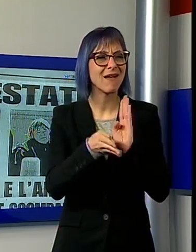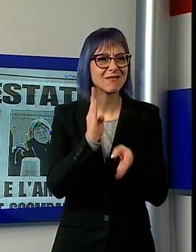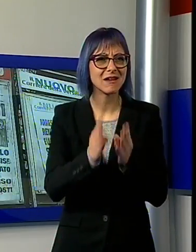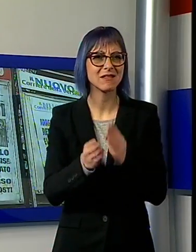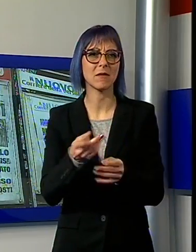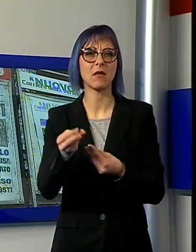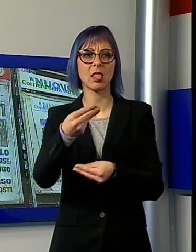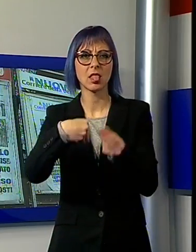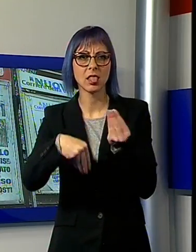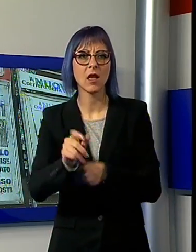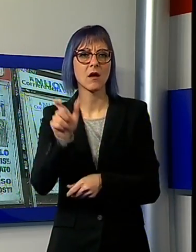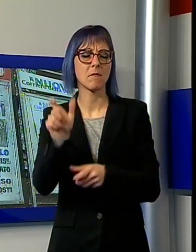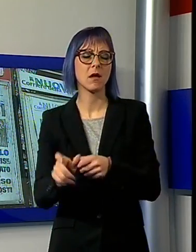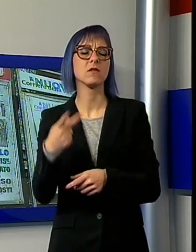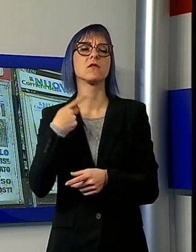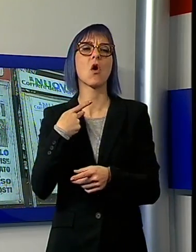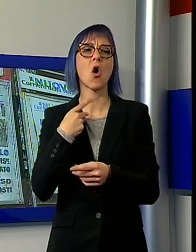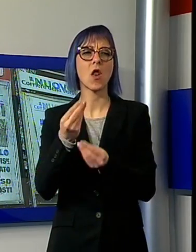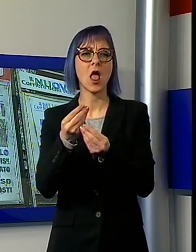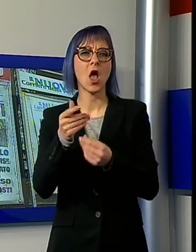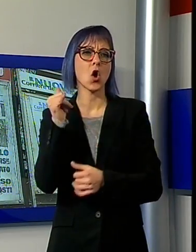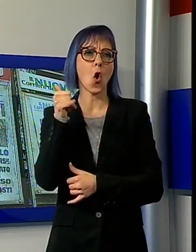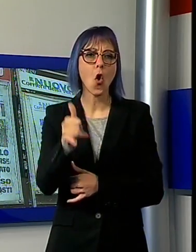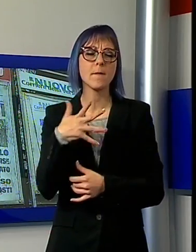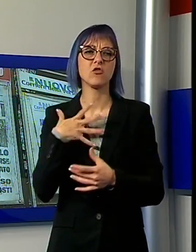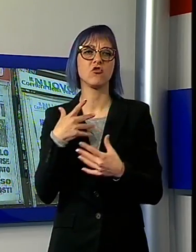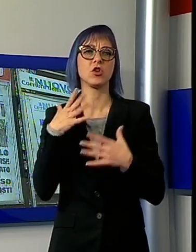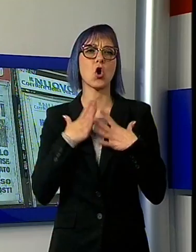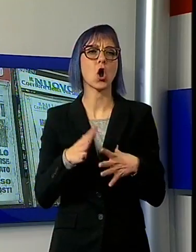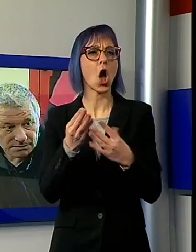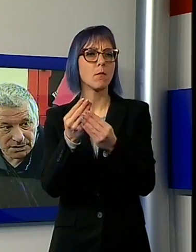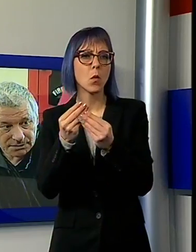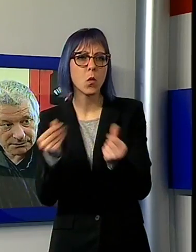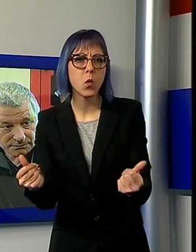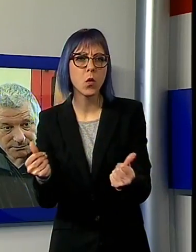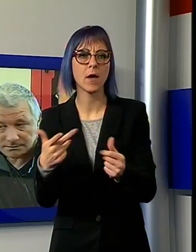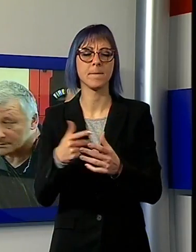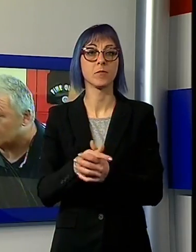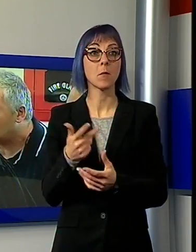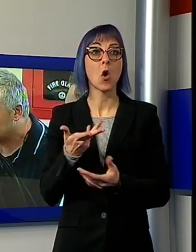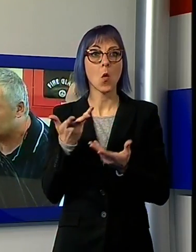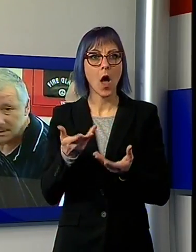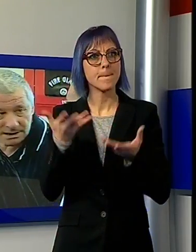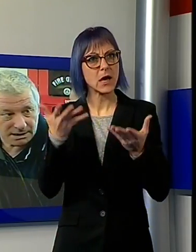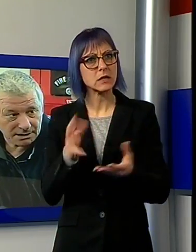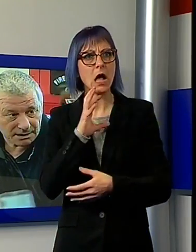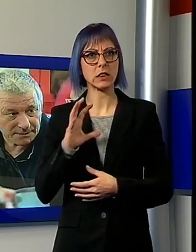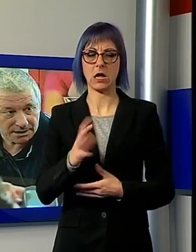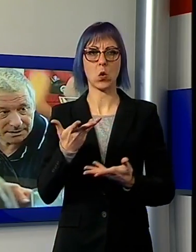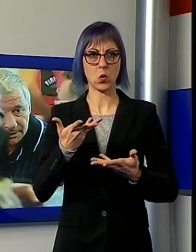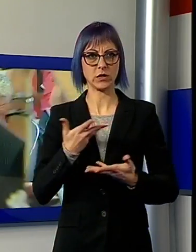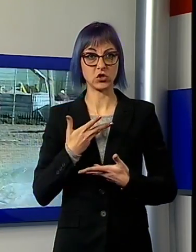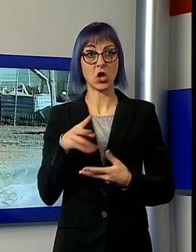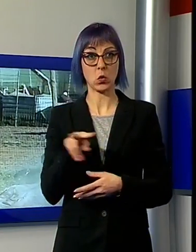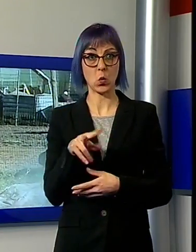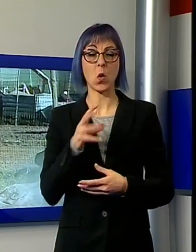sequestro di persona, omicidio, distruzione e occultamento di cadavere, queste le pesantissime accuse di cui sono stati giudicati colpevoli.